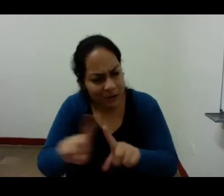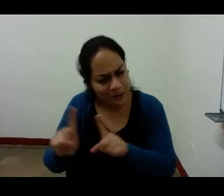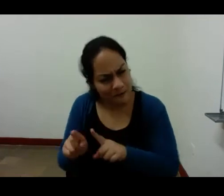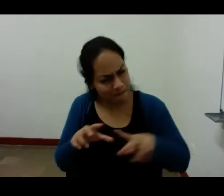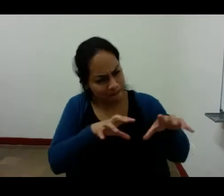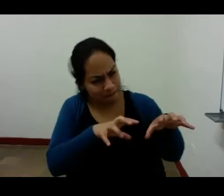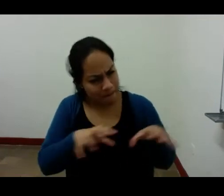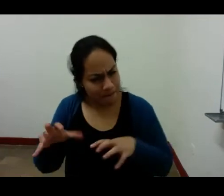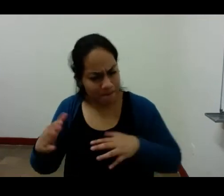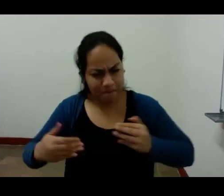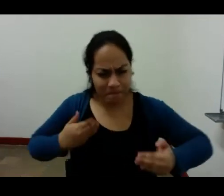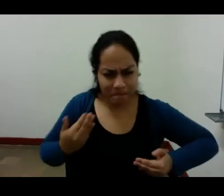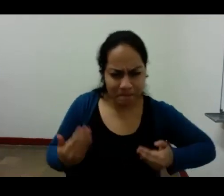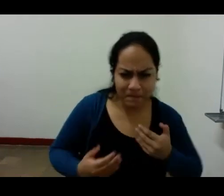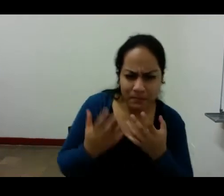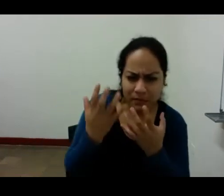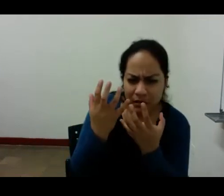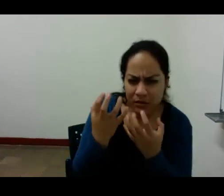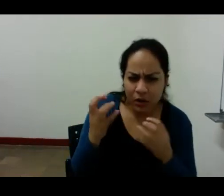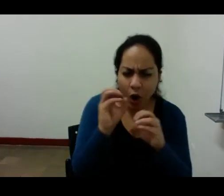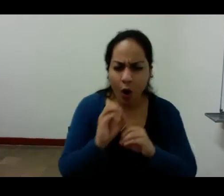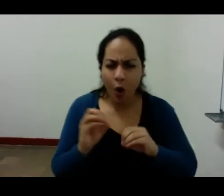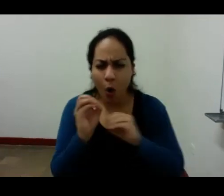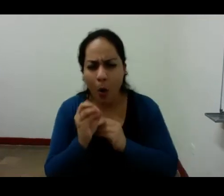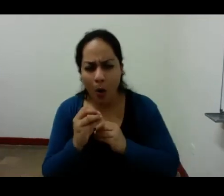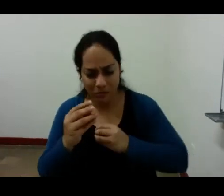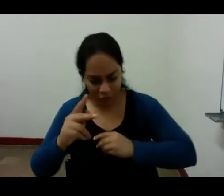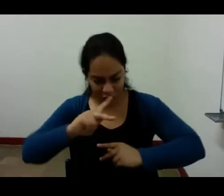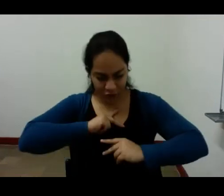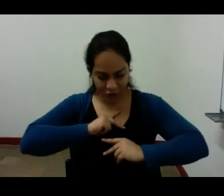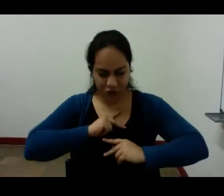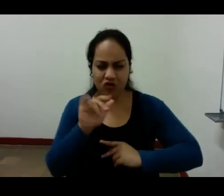entra en una despersonalización del yo